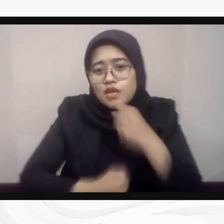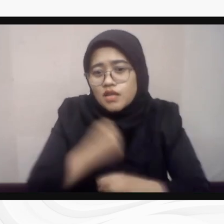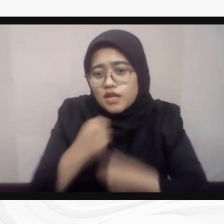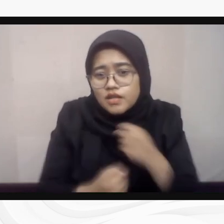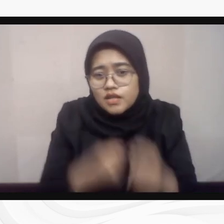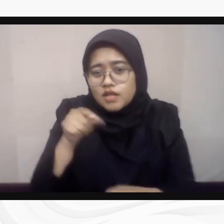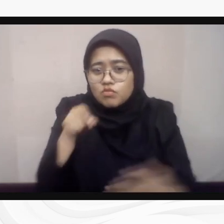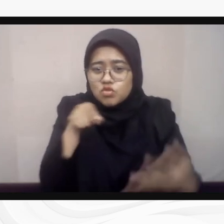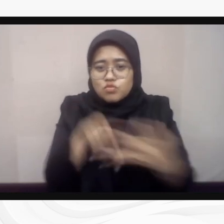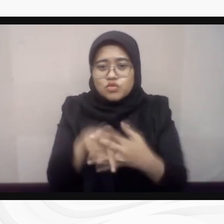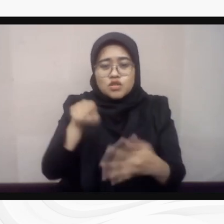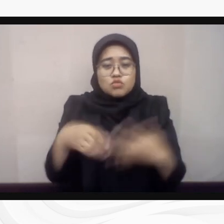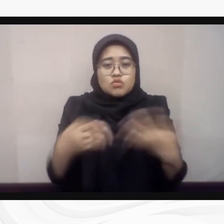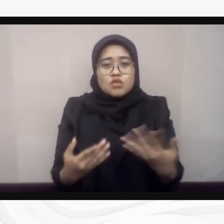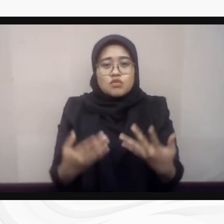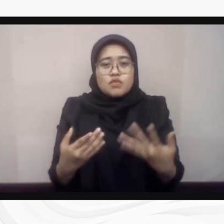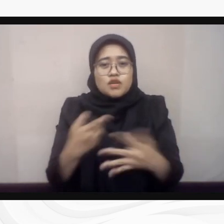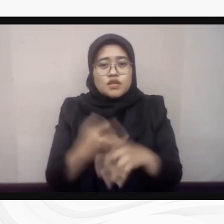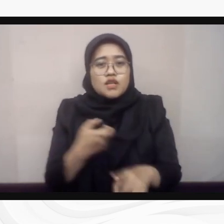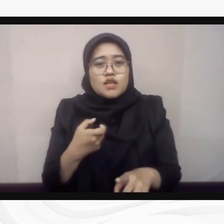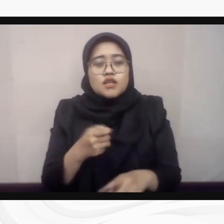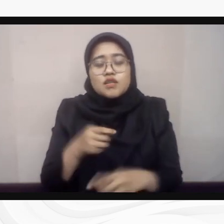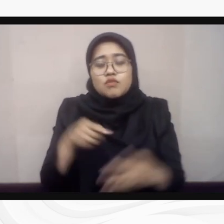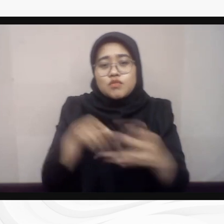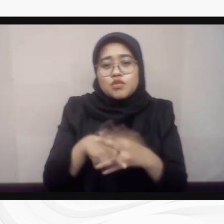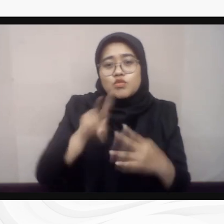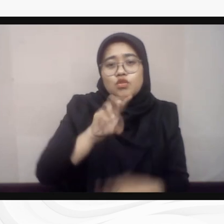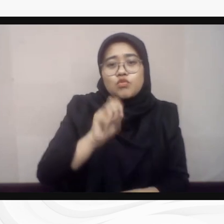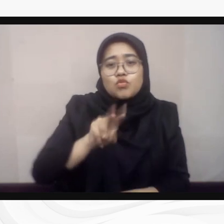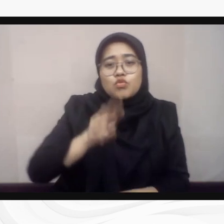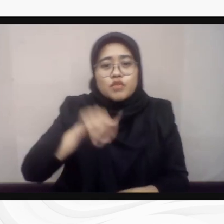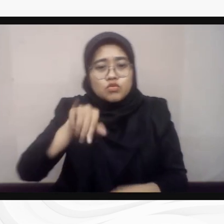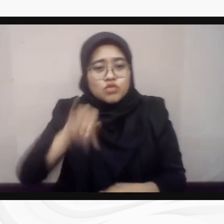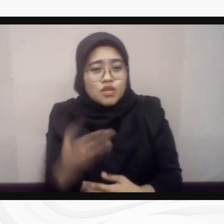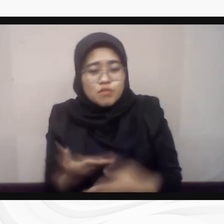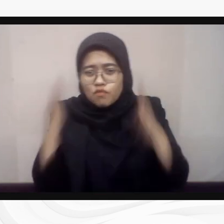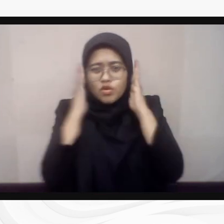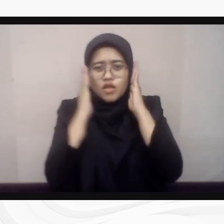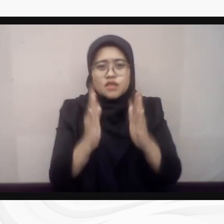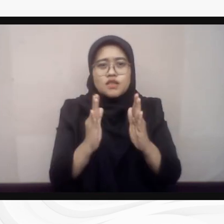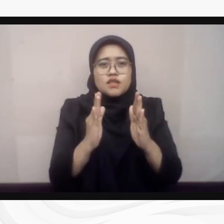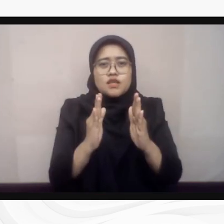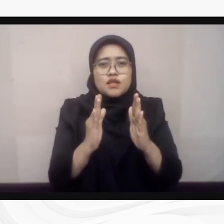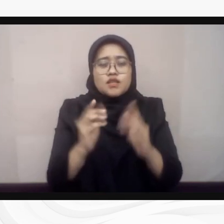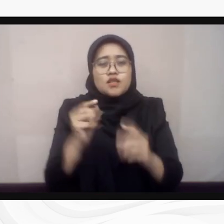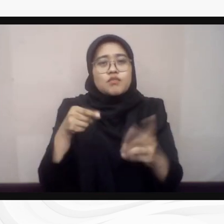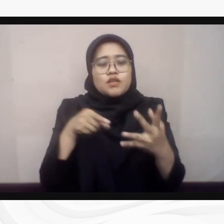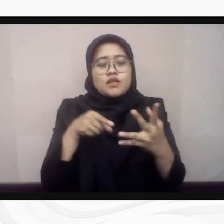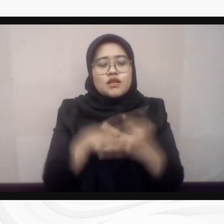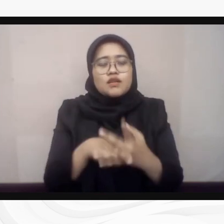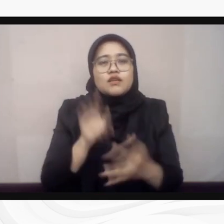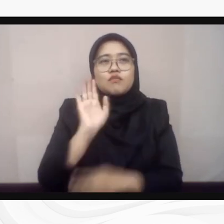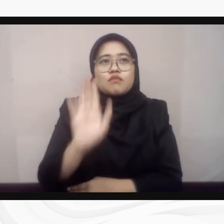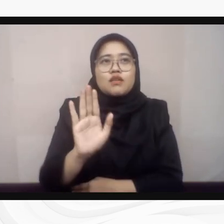sebagian dari temuan dalam pemilu 2024 lalu yang menjadi perhatian dalam pilkada mendatang. Menuju